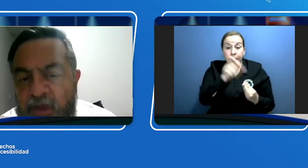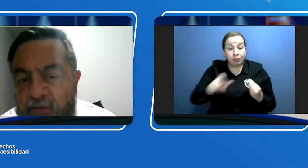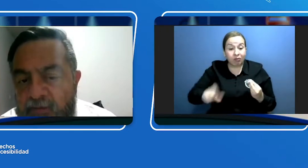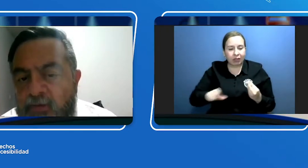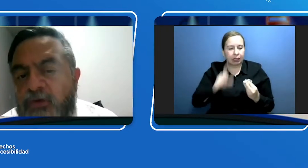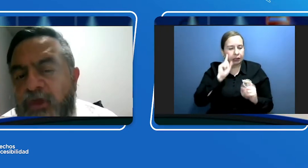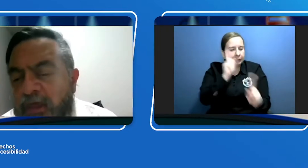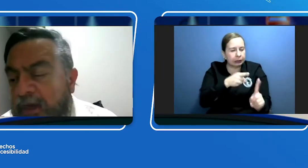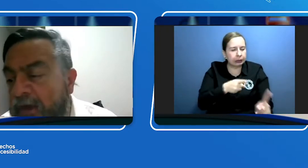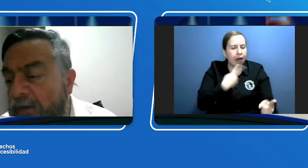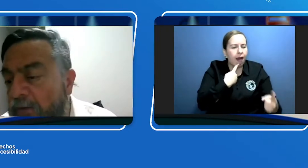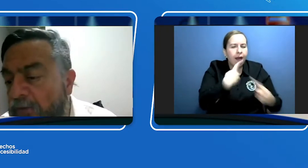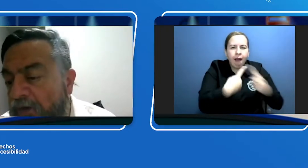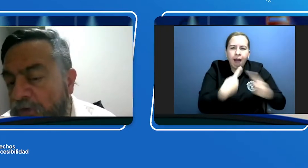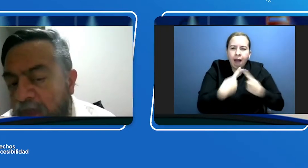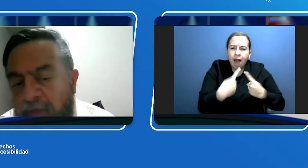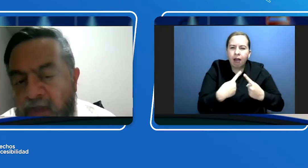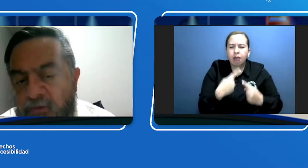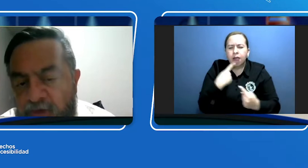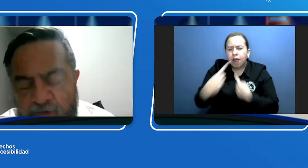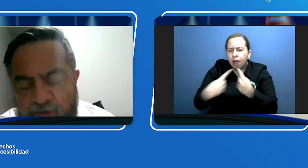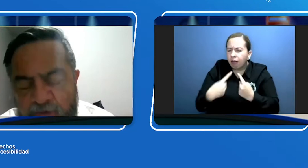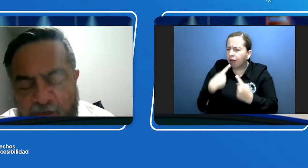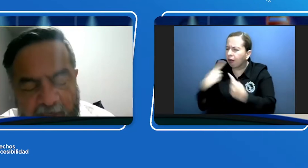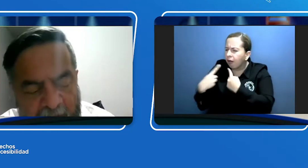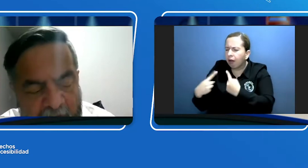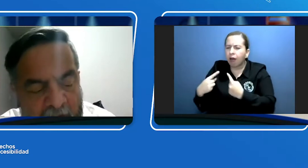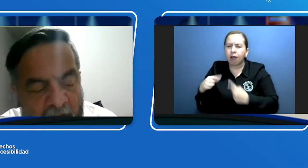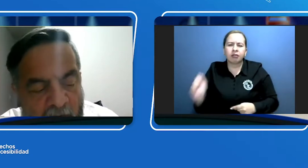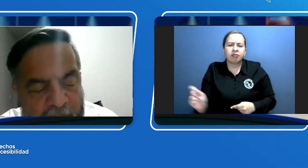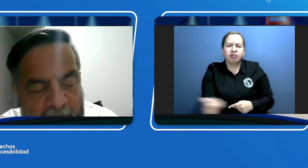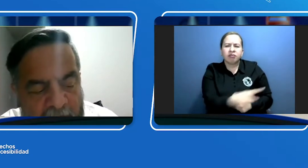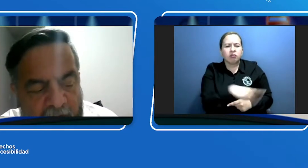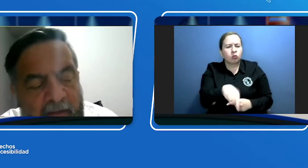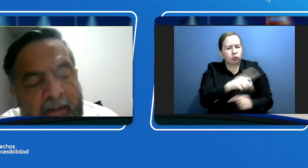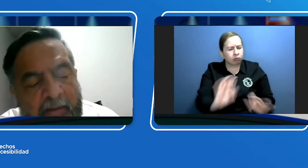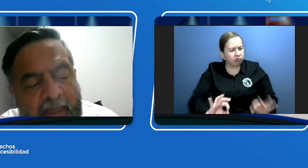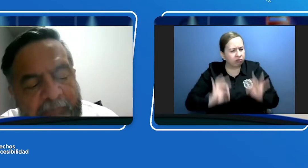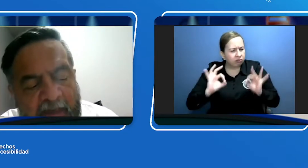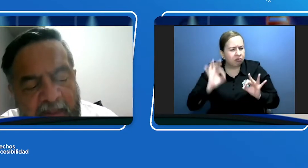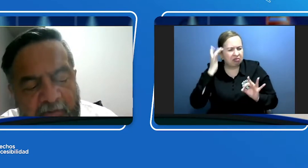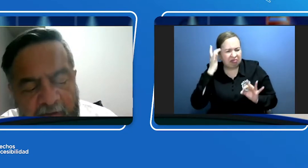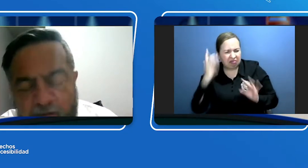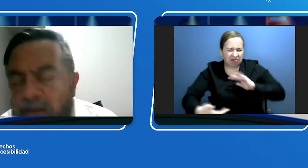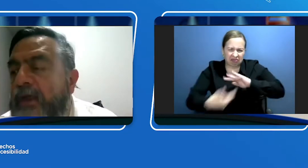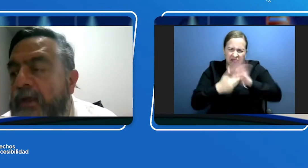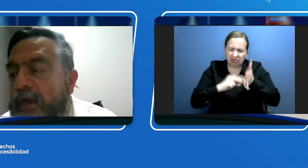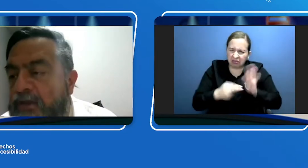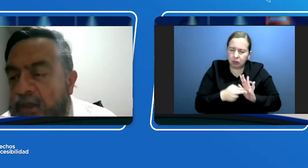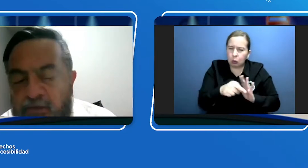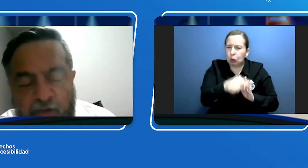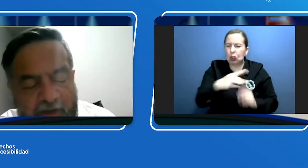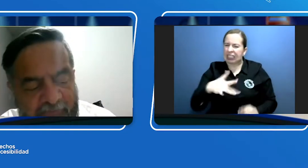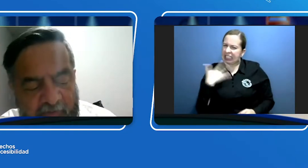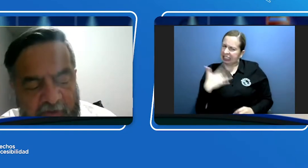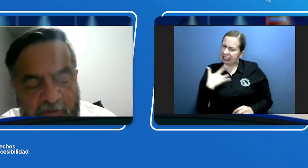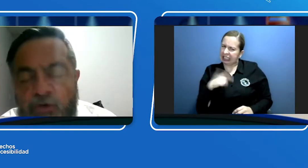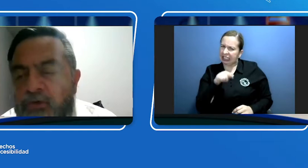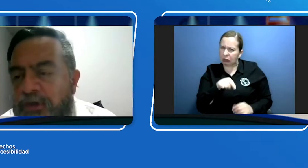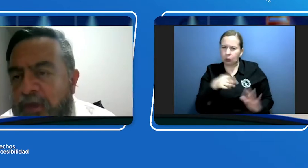consideran una cosa de más o menos calidad o por qué perciben que el acceso a la información con un sistema